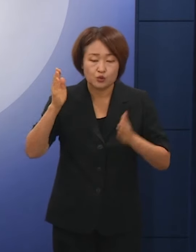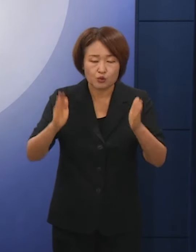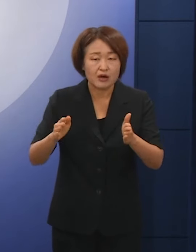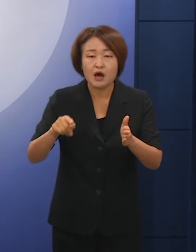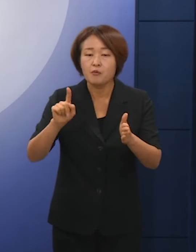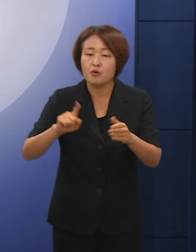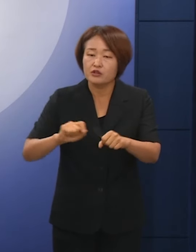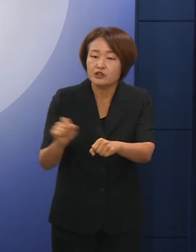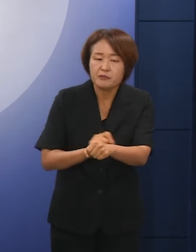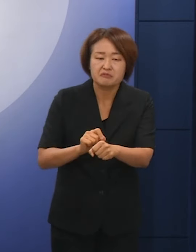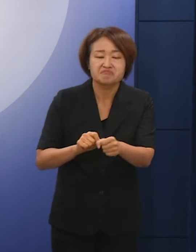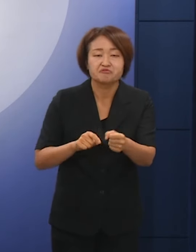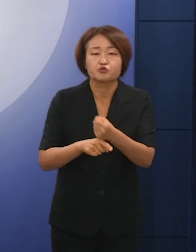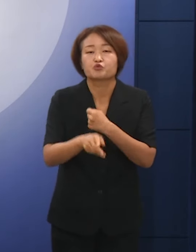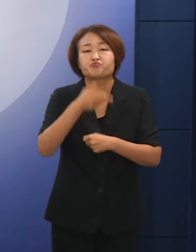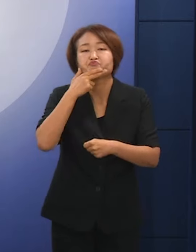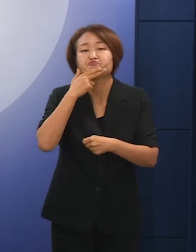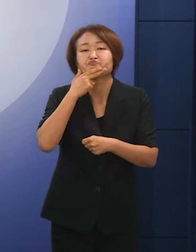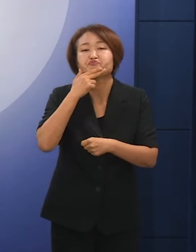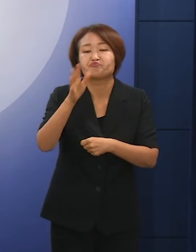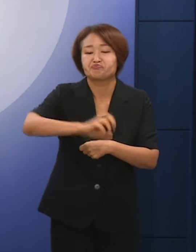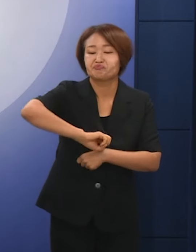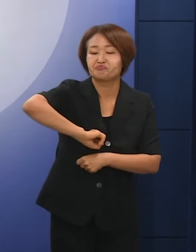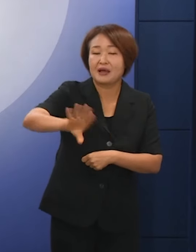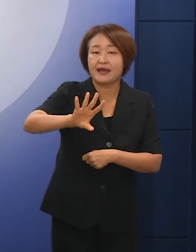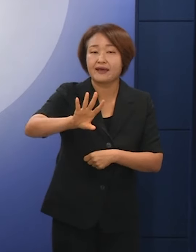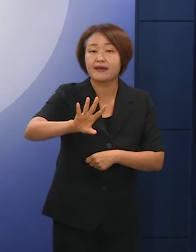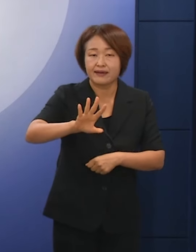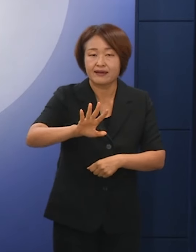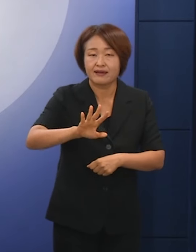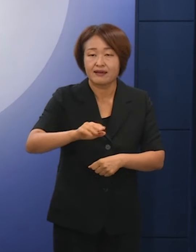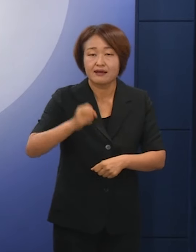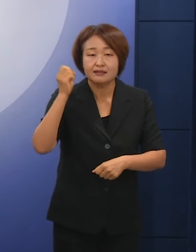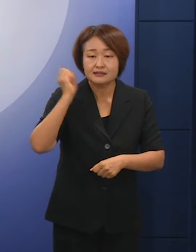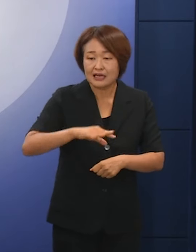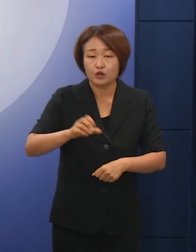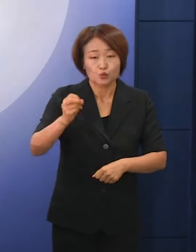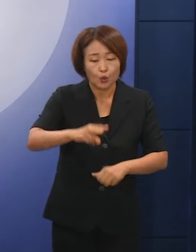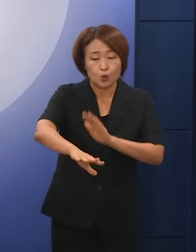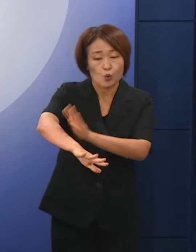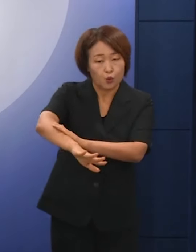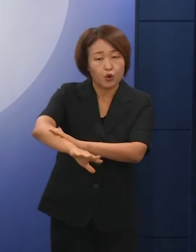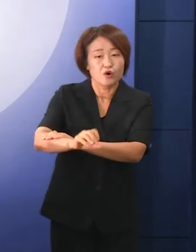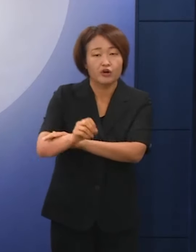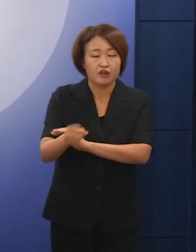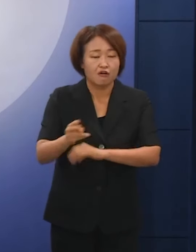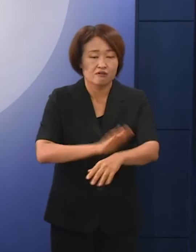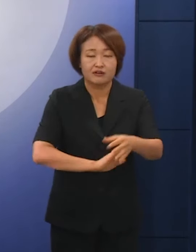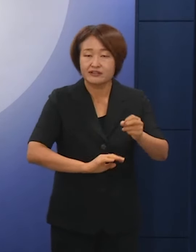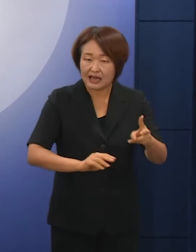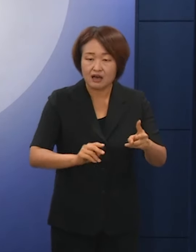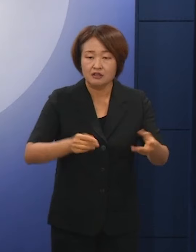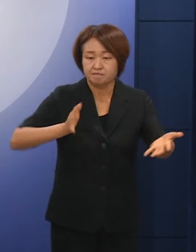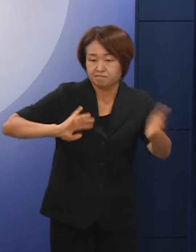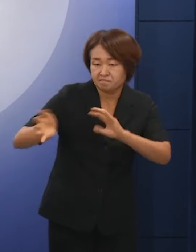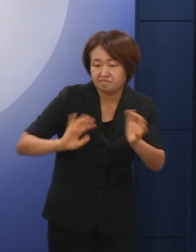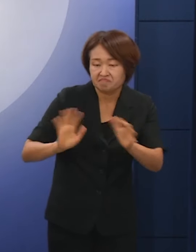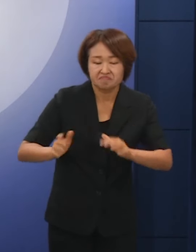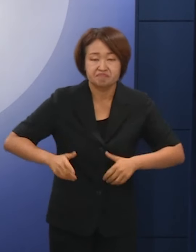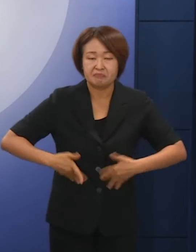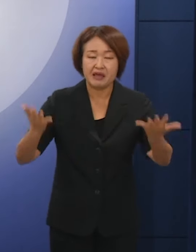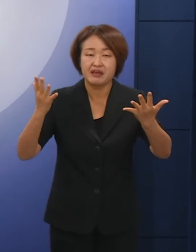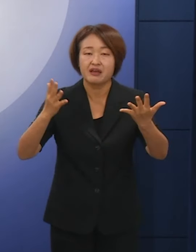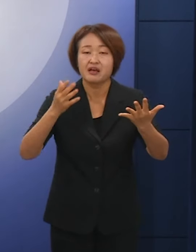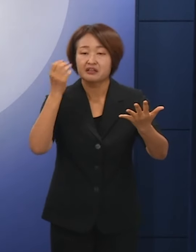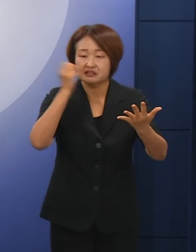특별한 이유없이 배척하고 여당과 충분한 협의나 토론 없이 일방적인